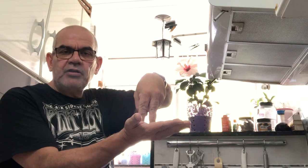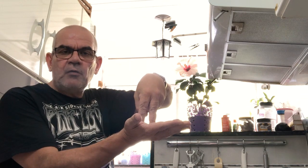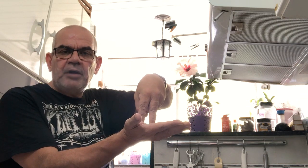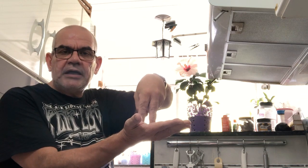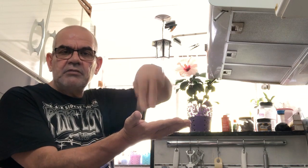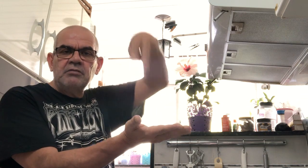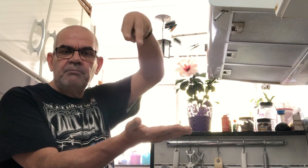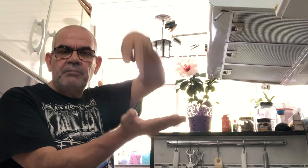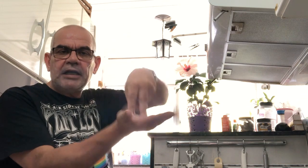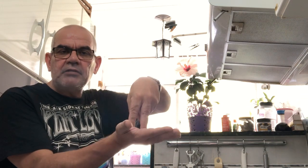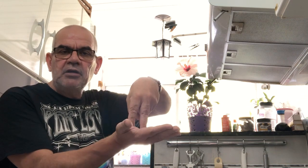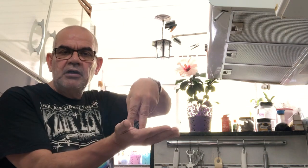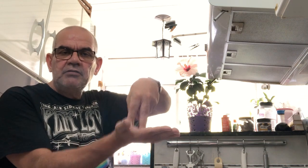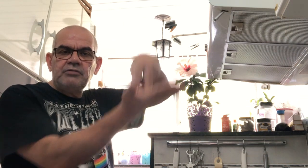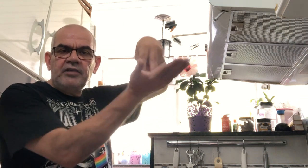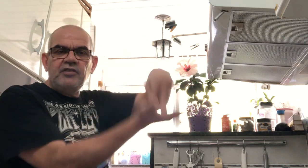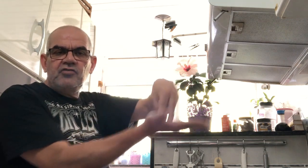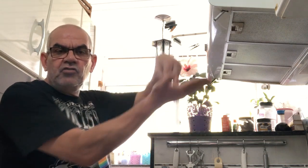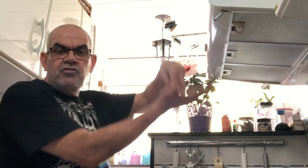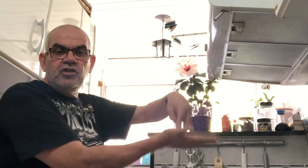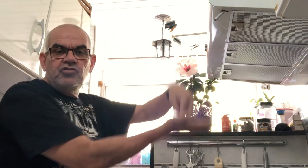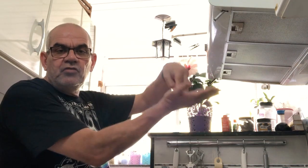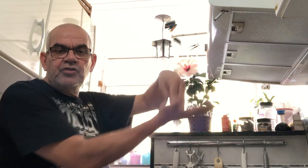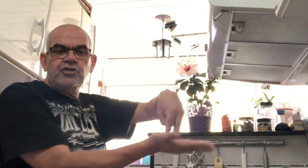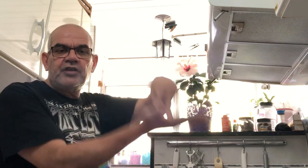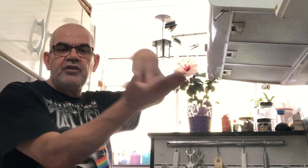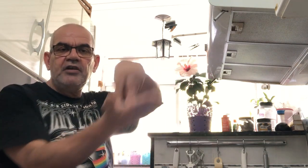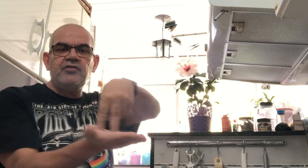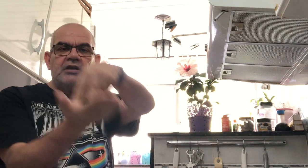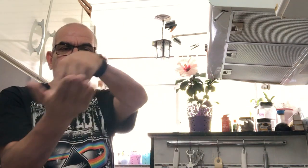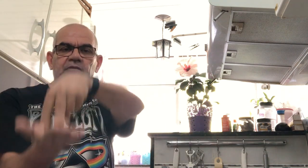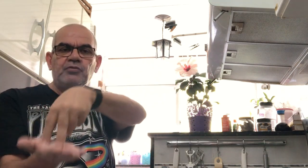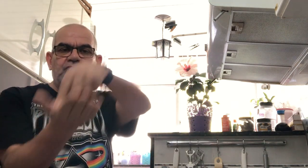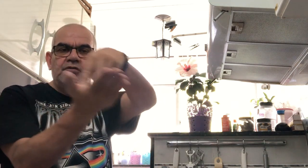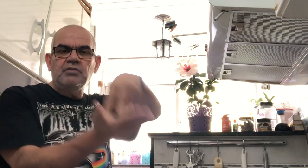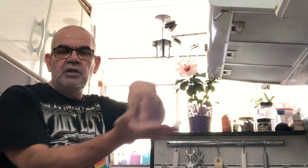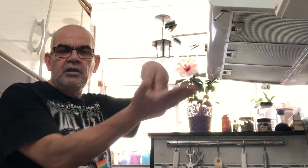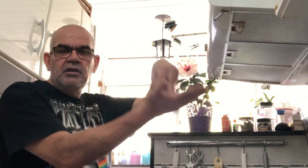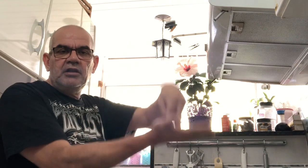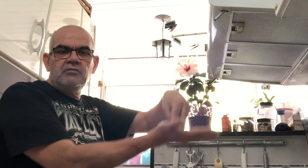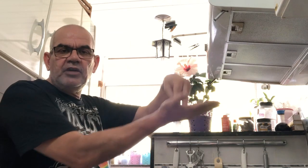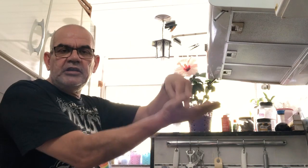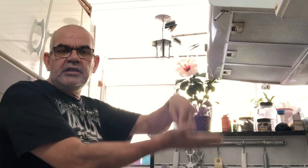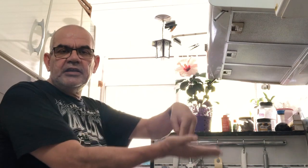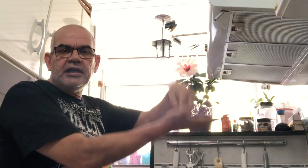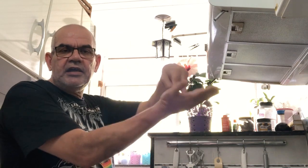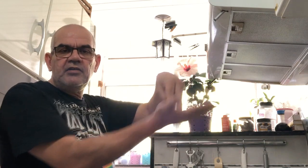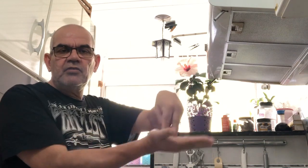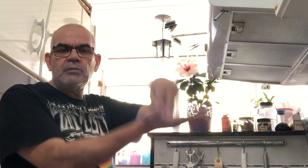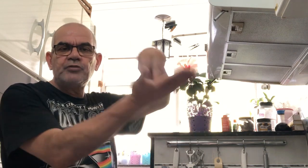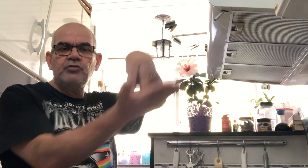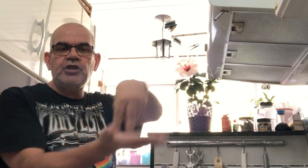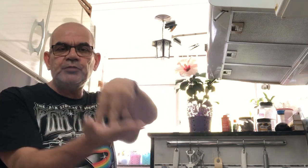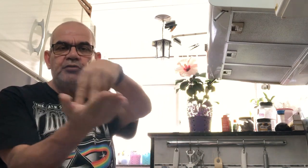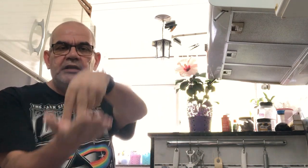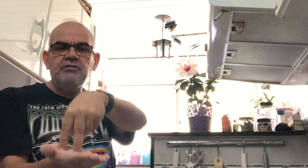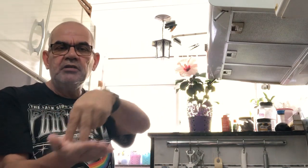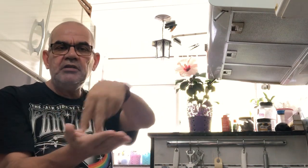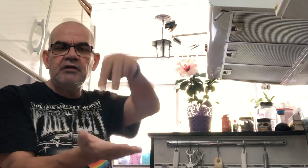sinal parado. Parado. Não tem sentido vocês fazerem esse sinal assim para um surdo. Ele não vai entender o que é isso. É uma opção de gente pulando? Não.